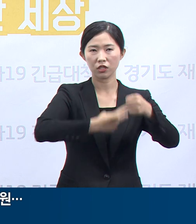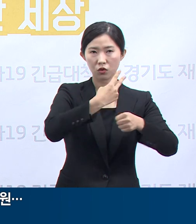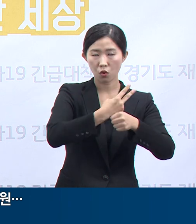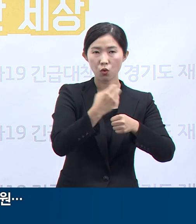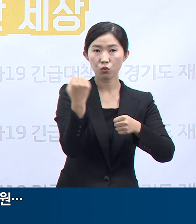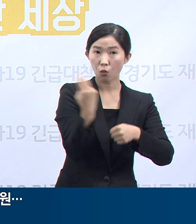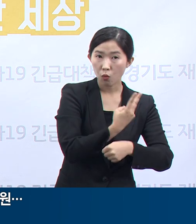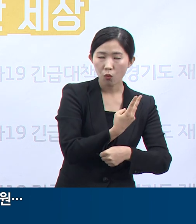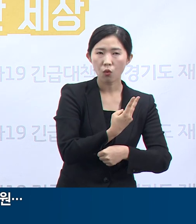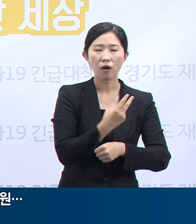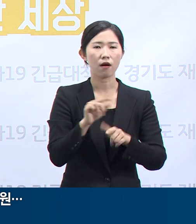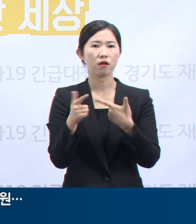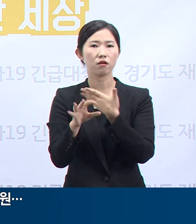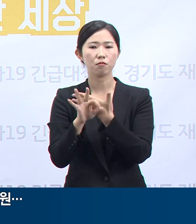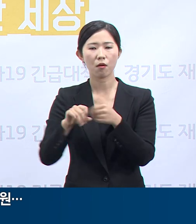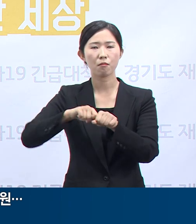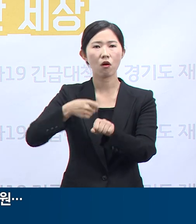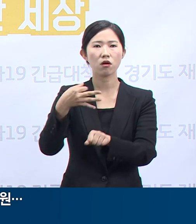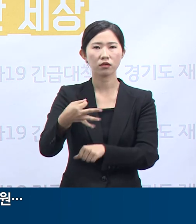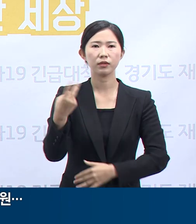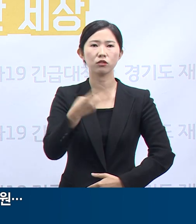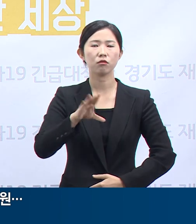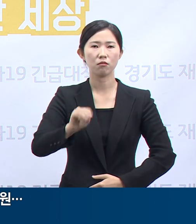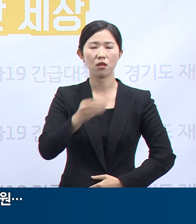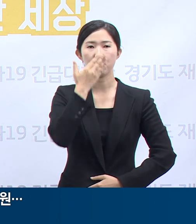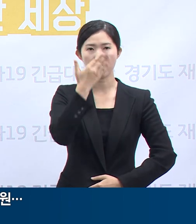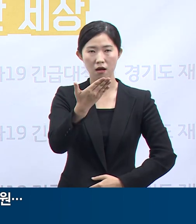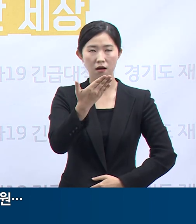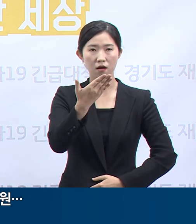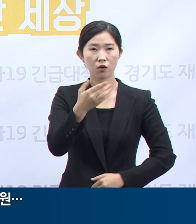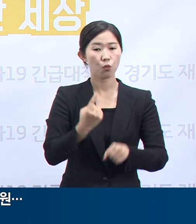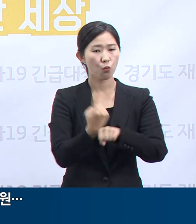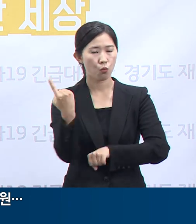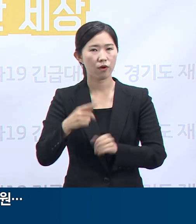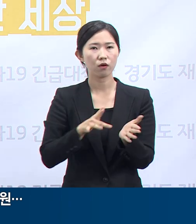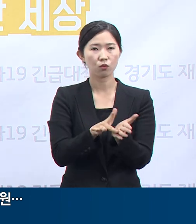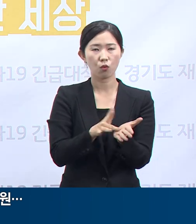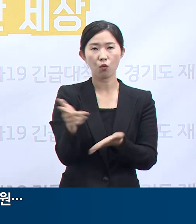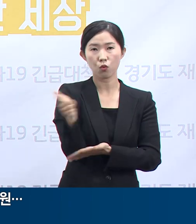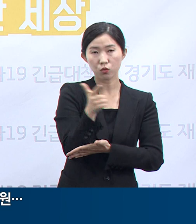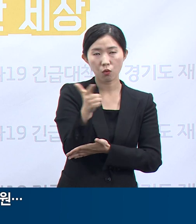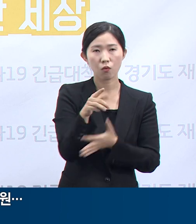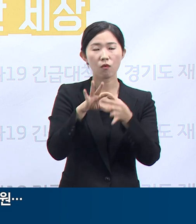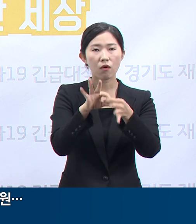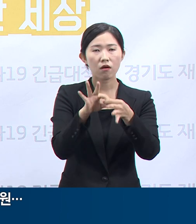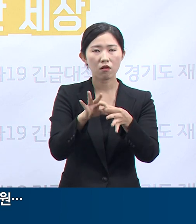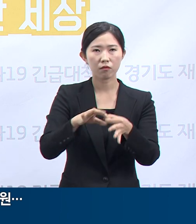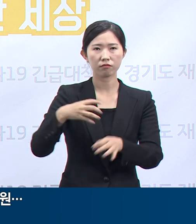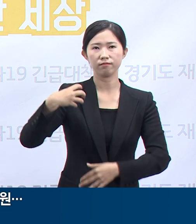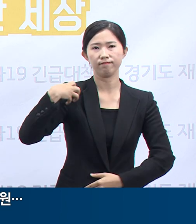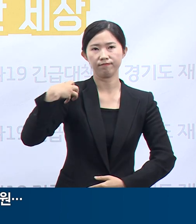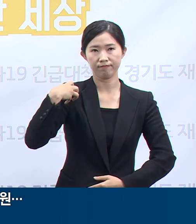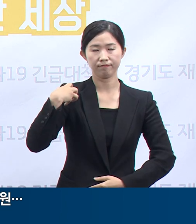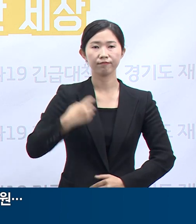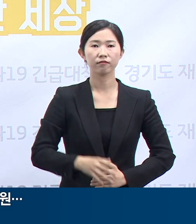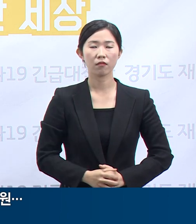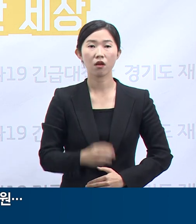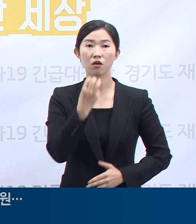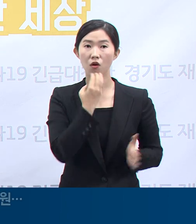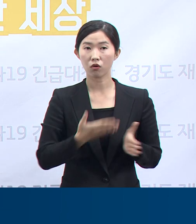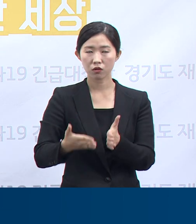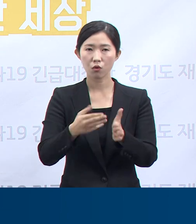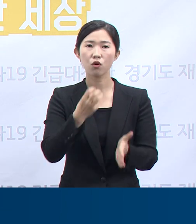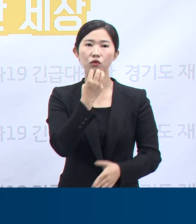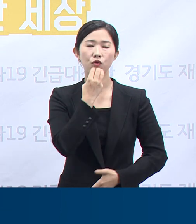확산된 경우 그로 인한 방역비용이 구상평화될 수 있음을 알려드립니다. 경기도는 서울 용산구 이태원클럽을